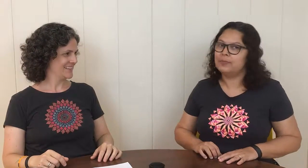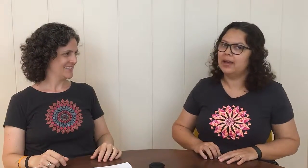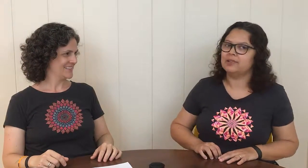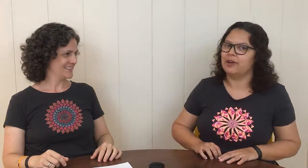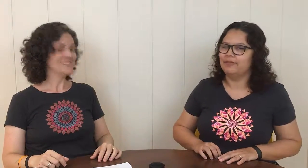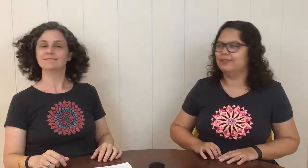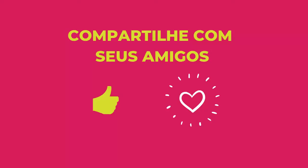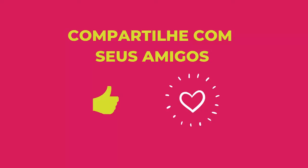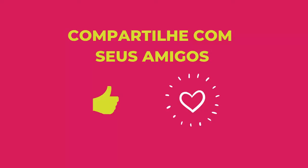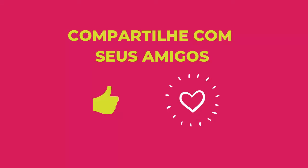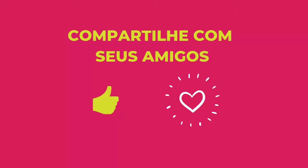bem razoável.